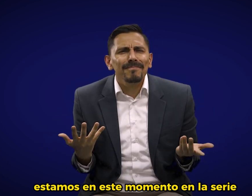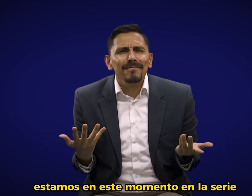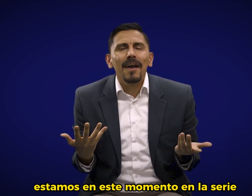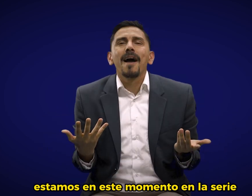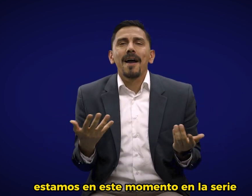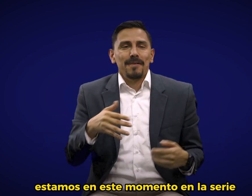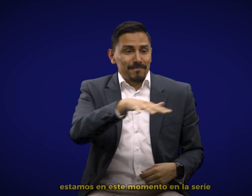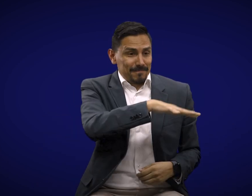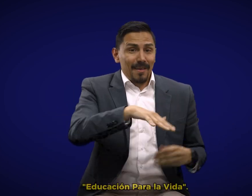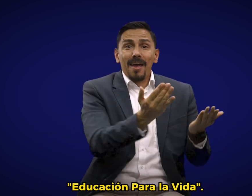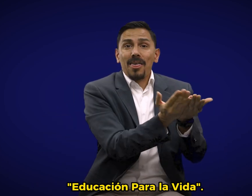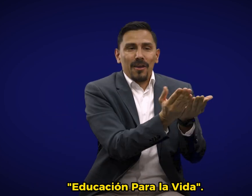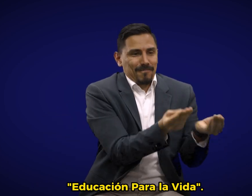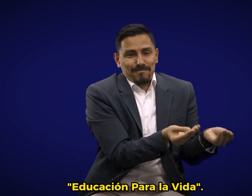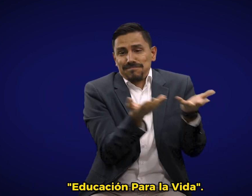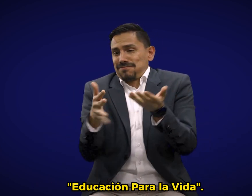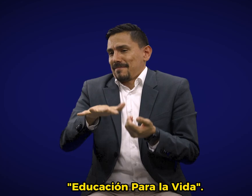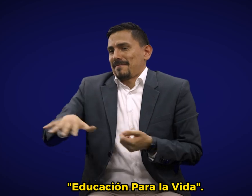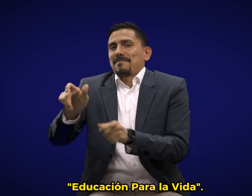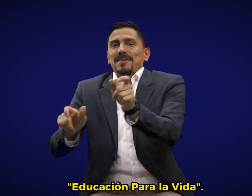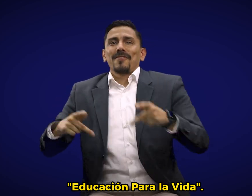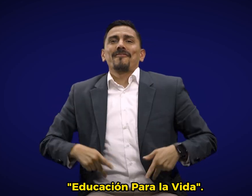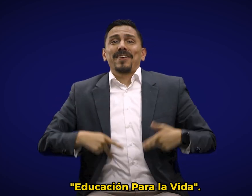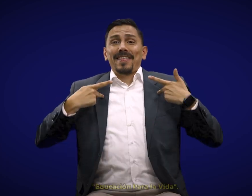en la serie Educación para la Vida.